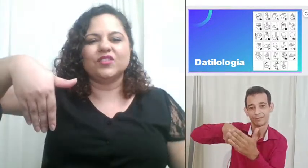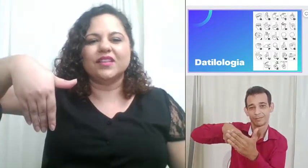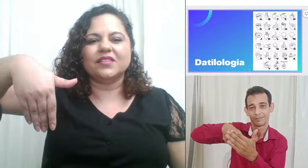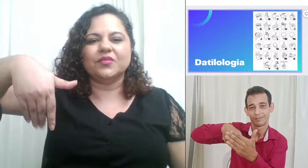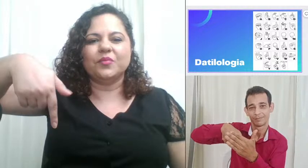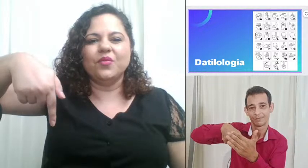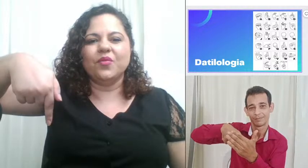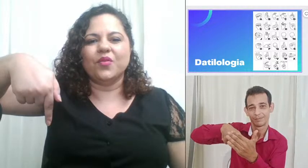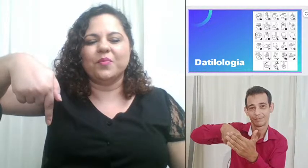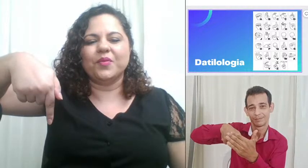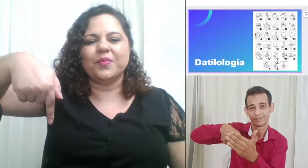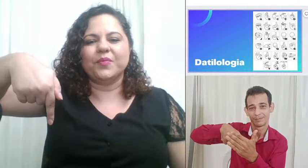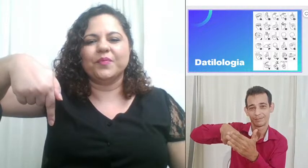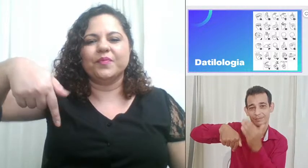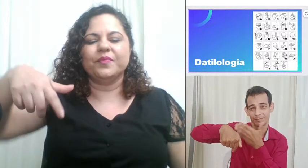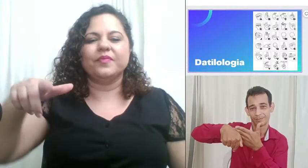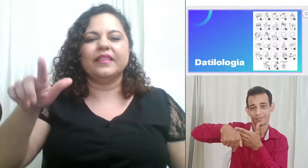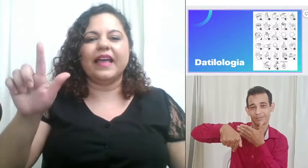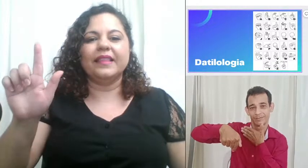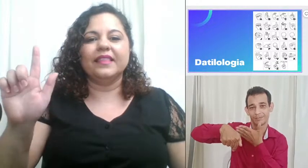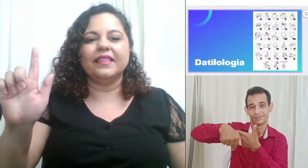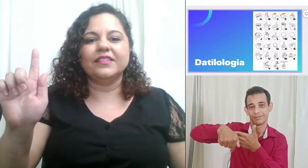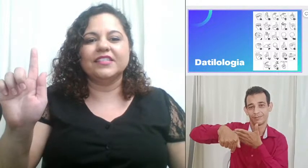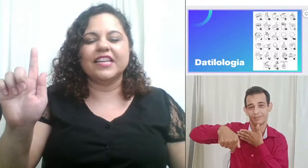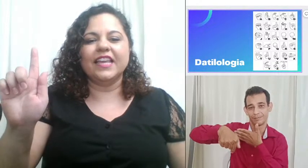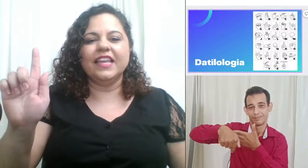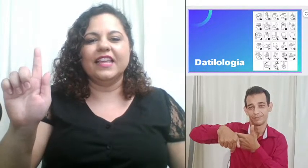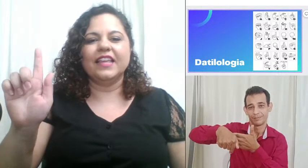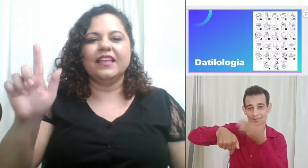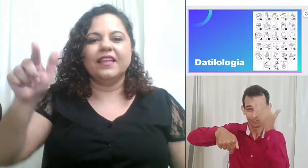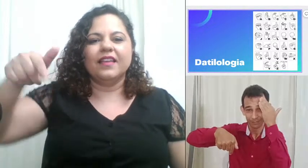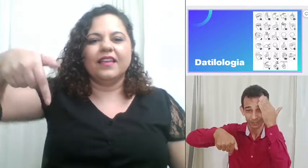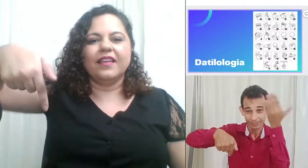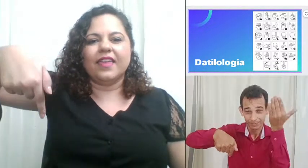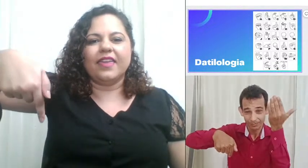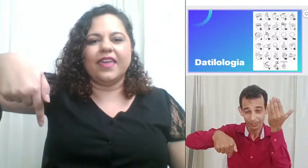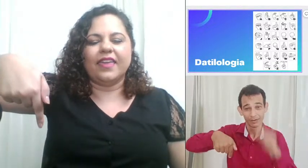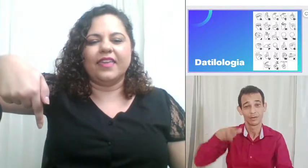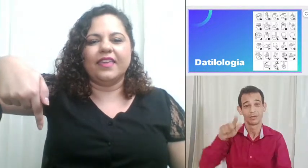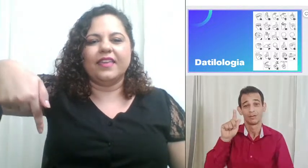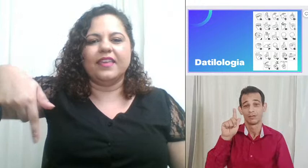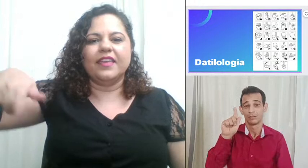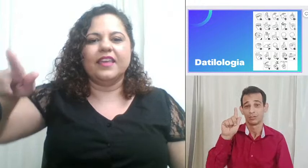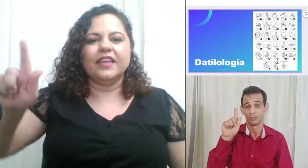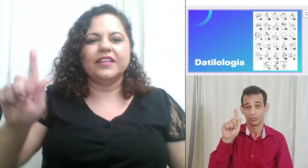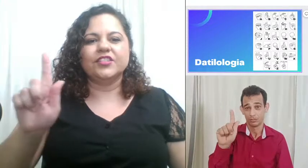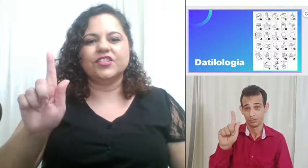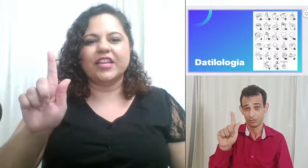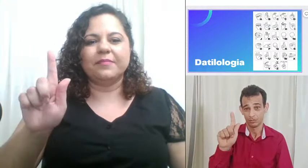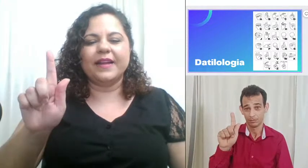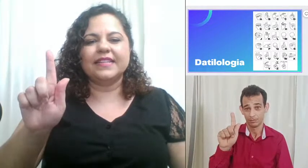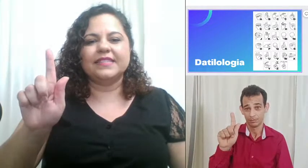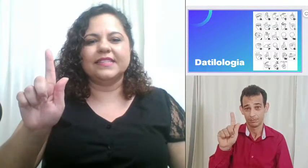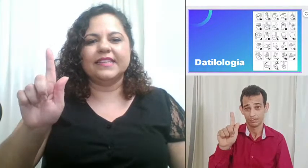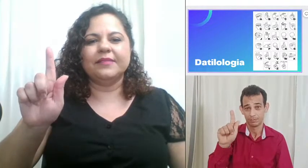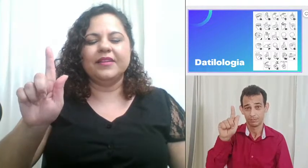direção do meu corpo tá G Q G G para cima